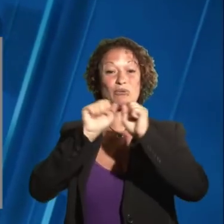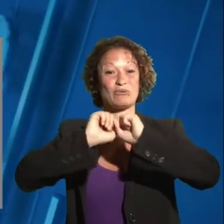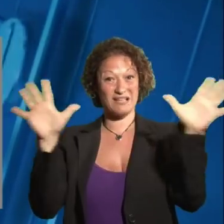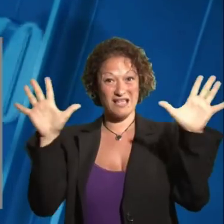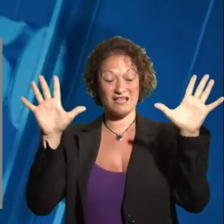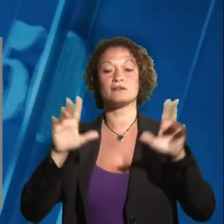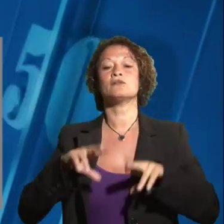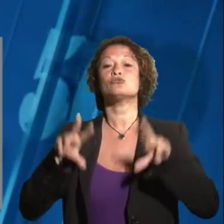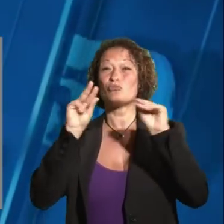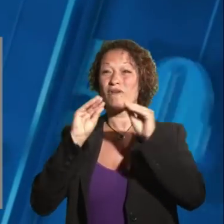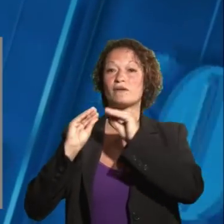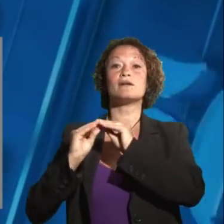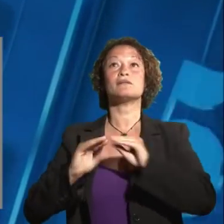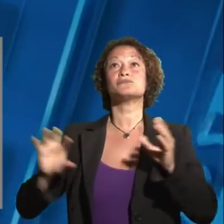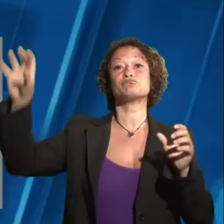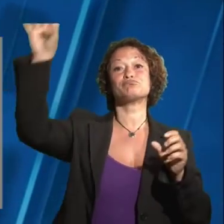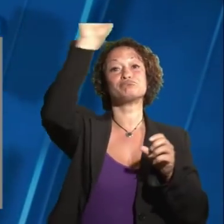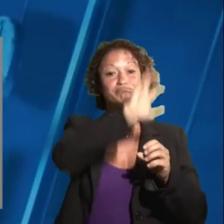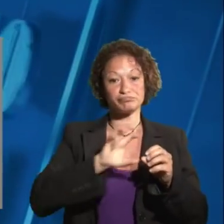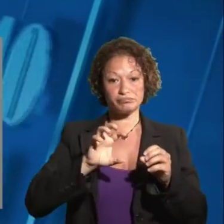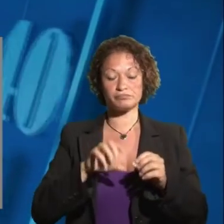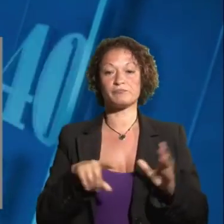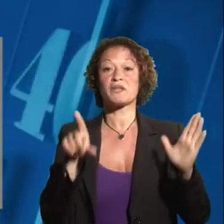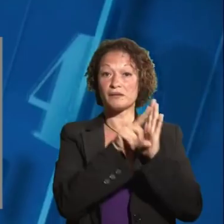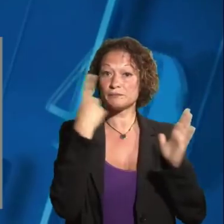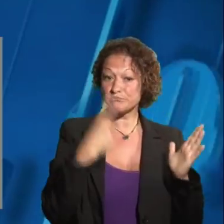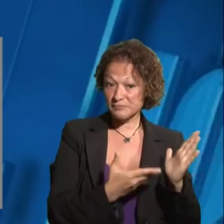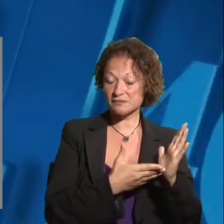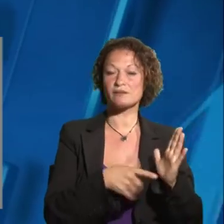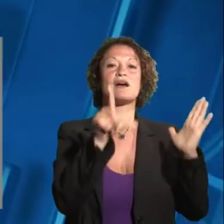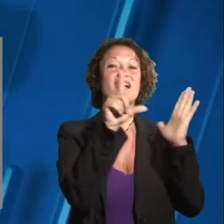prevede la realizzazione nel territorio nazionale di nuovi impianti per la produzione di energia nucleare.